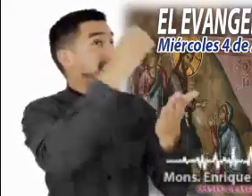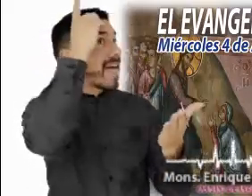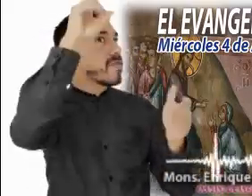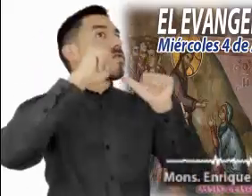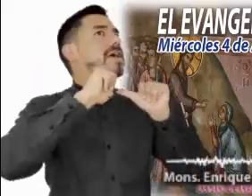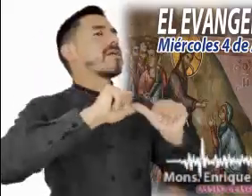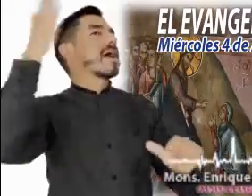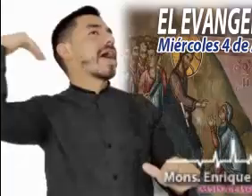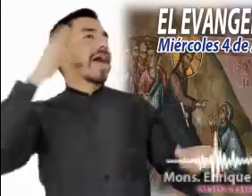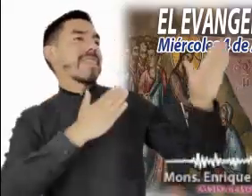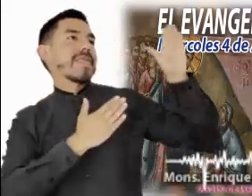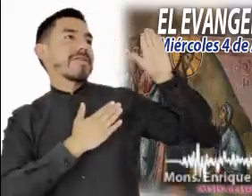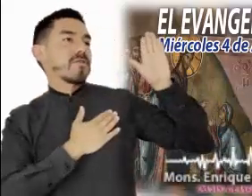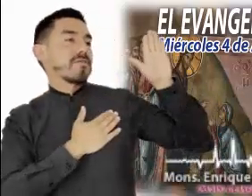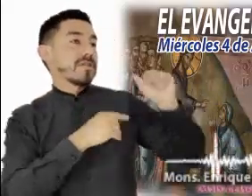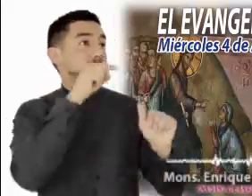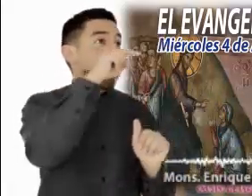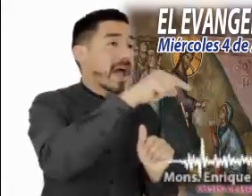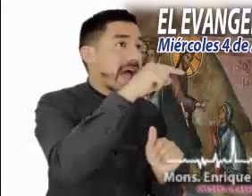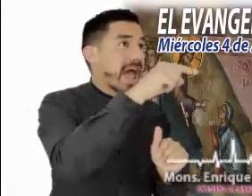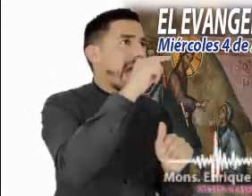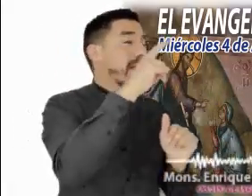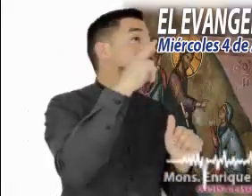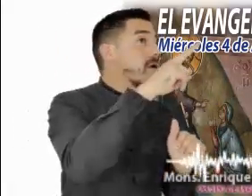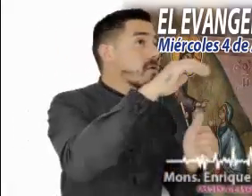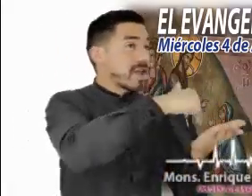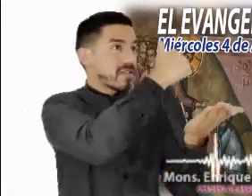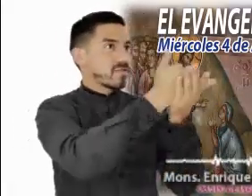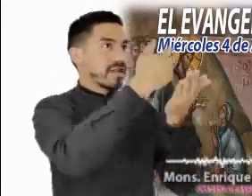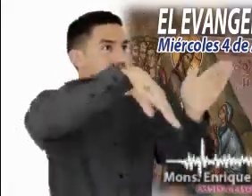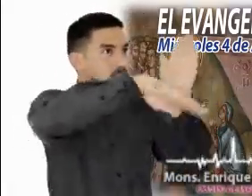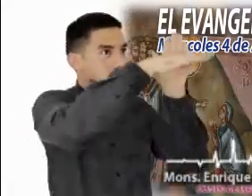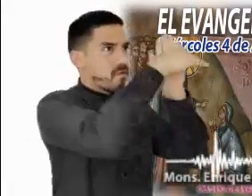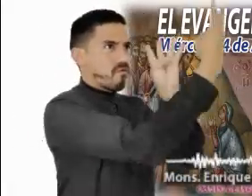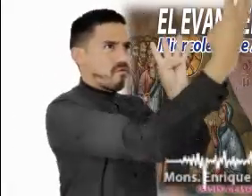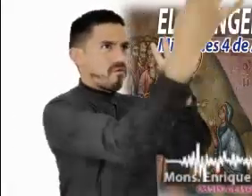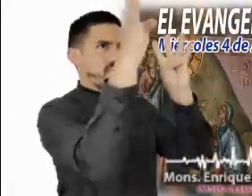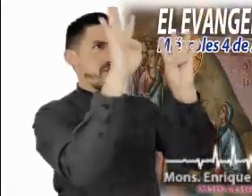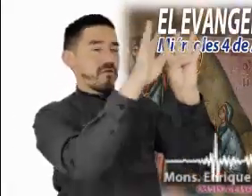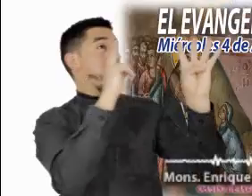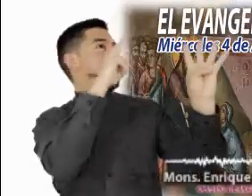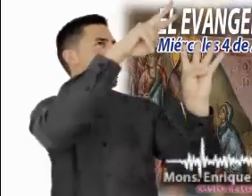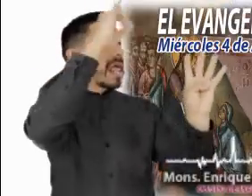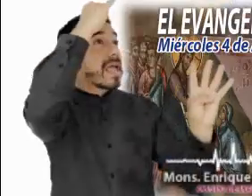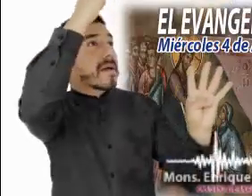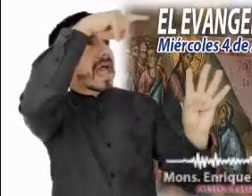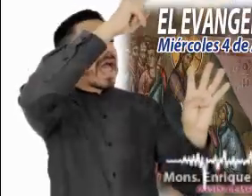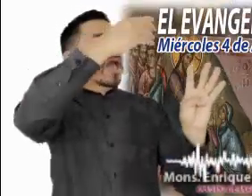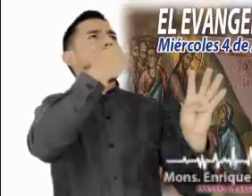fértil. Pero con habitantes fuertes, con ciudades protegidas y hasta creen ver gigantes.